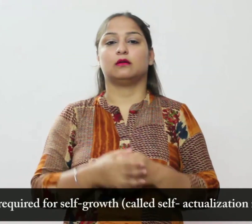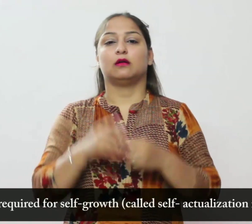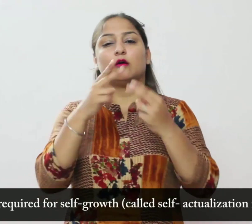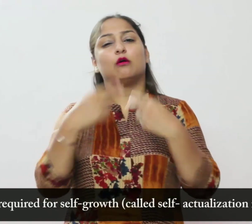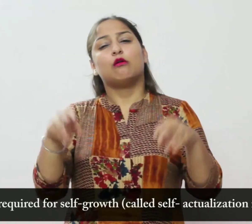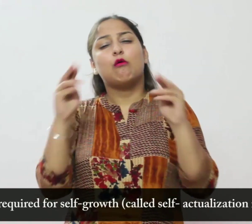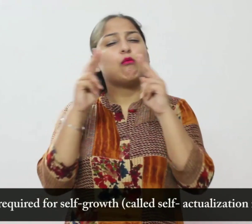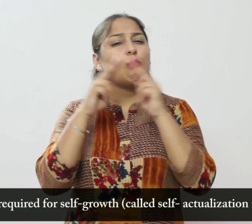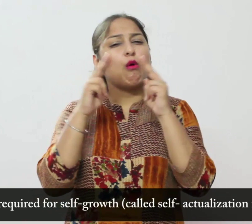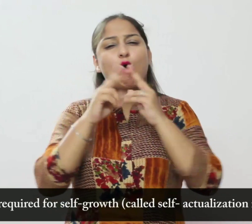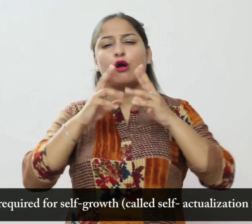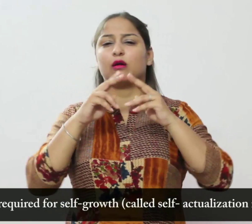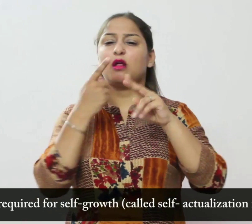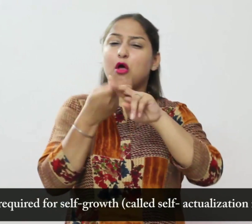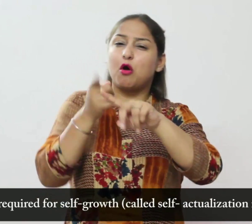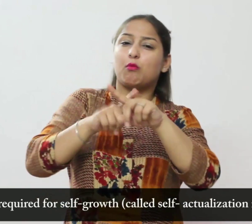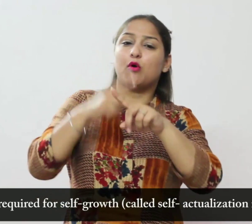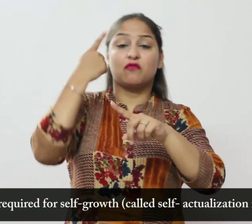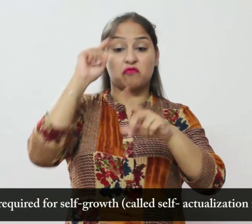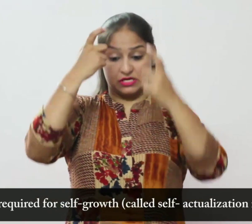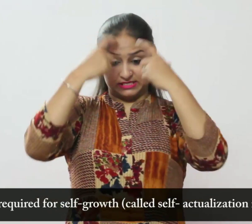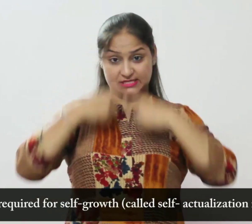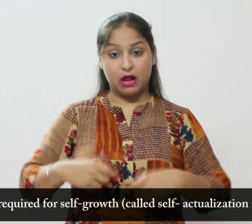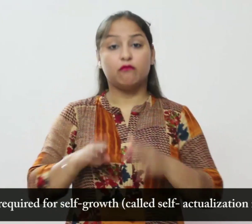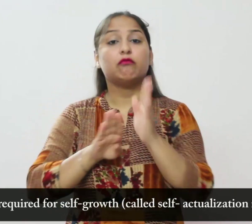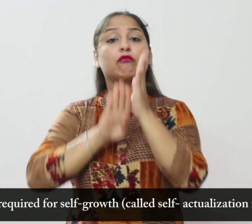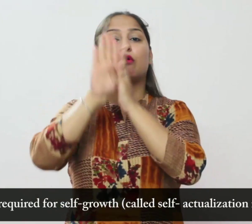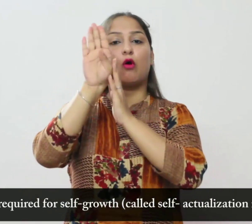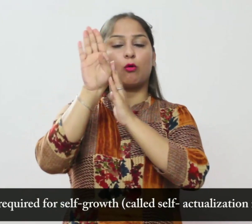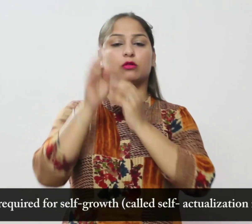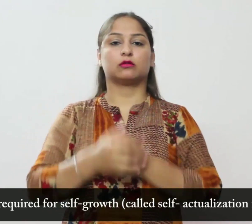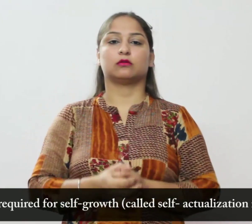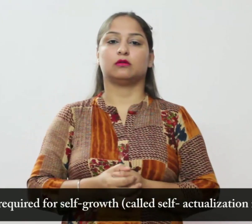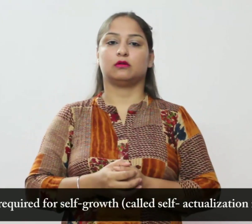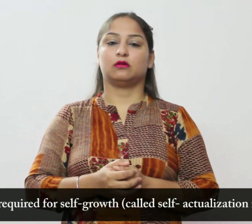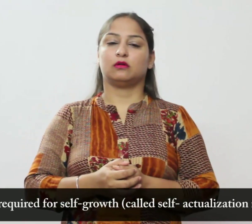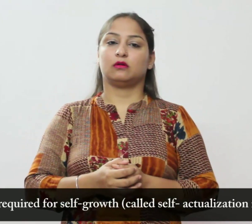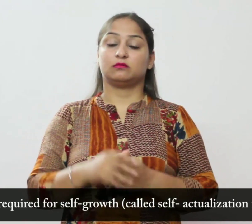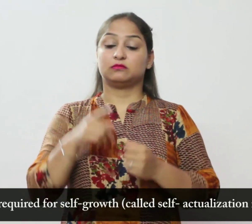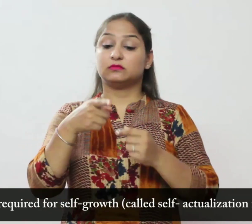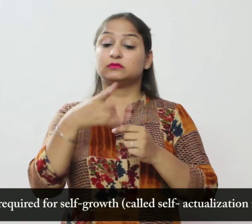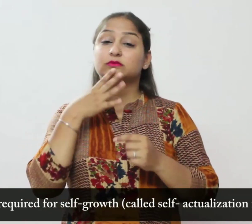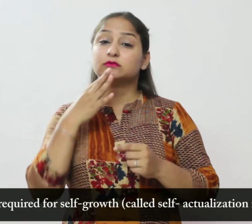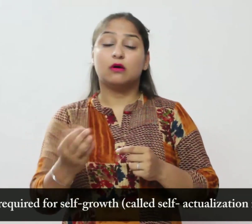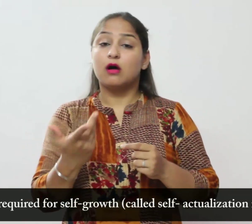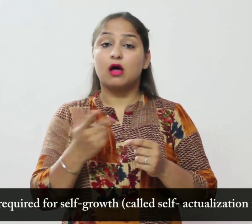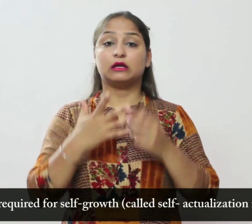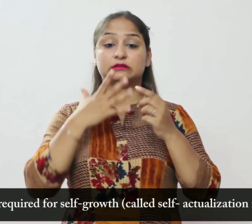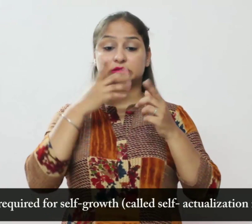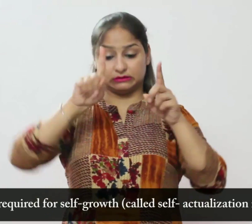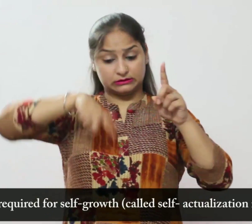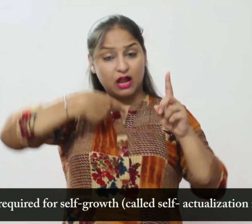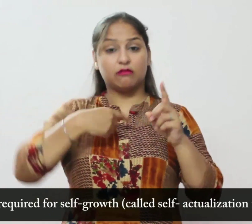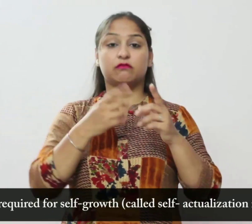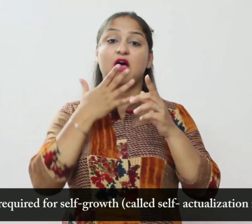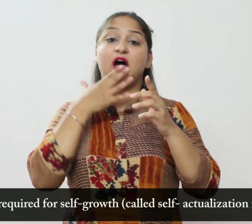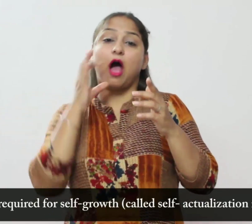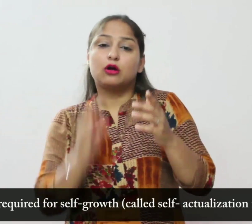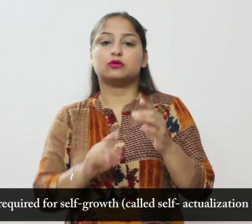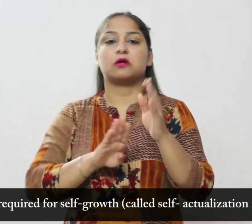महत्वपूर्ण नोट्स तक आत्म विकास के लिए आवशक है जिन्हें आत्म बोध की आवशक्ता